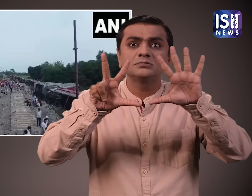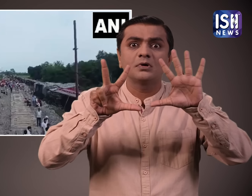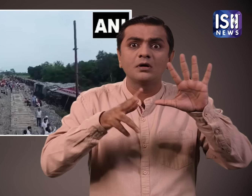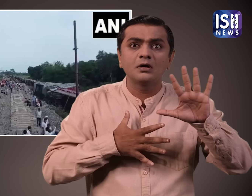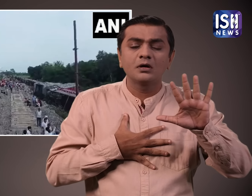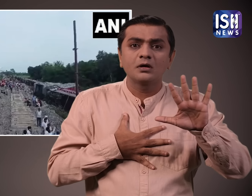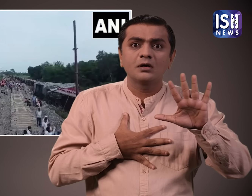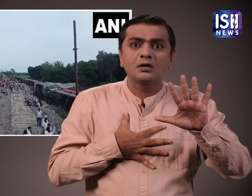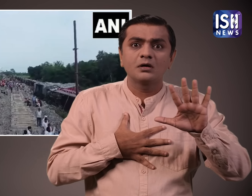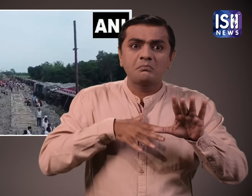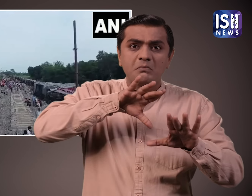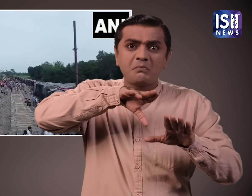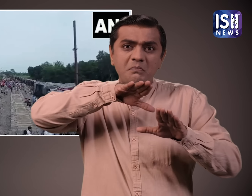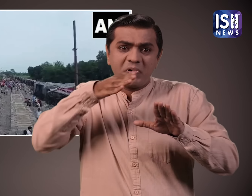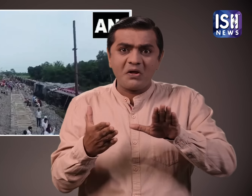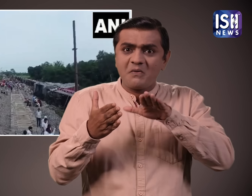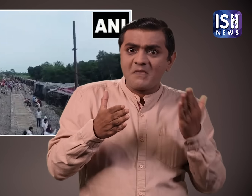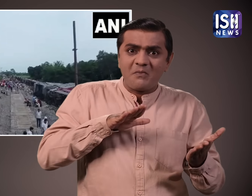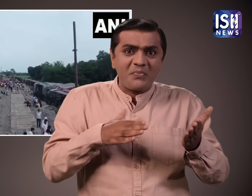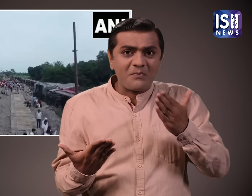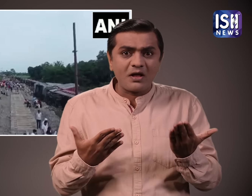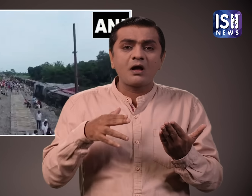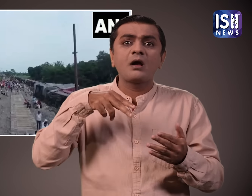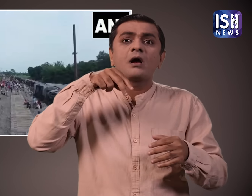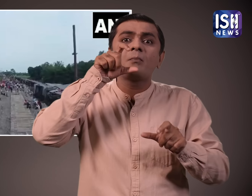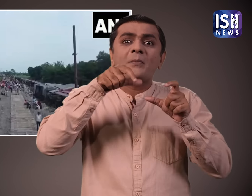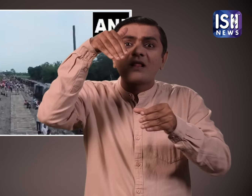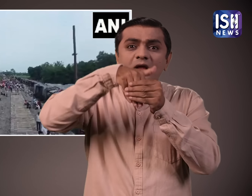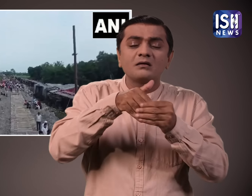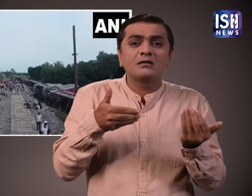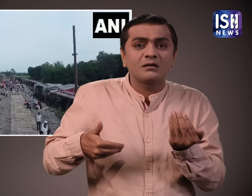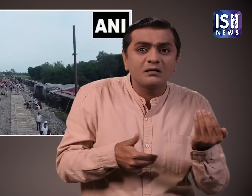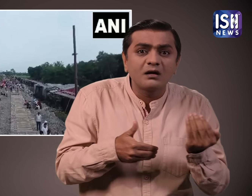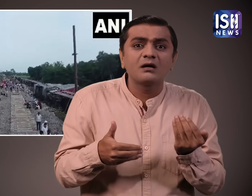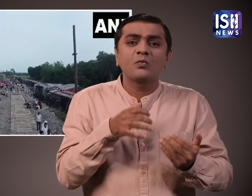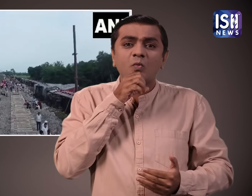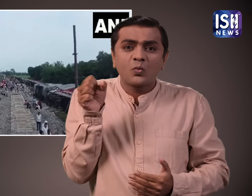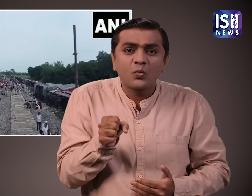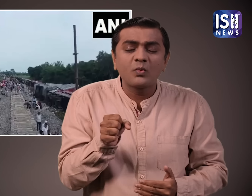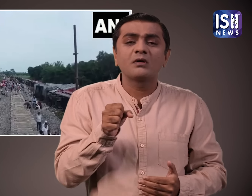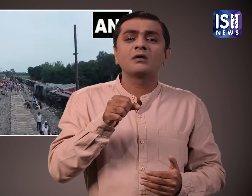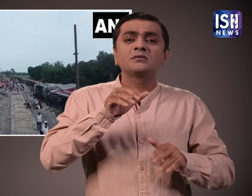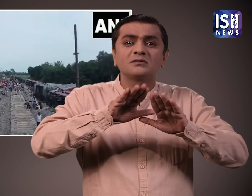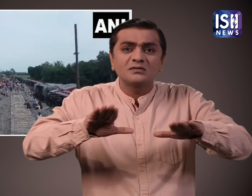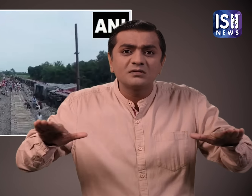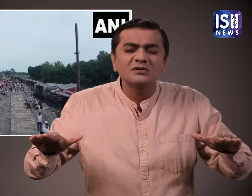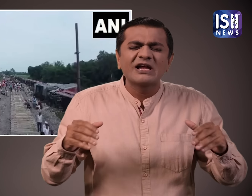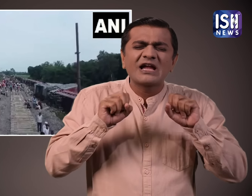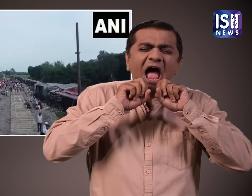ये चौकाने वाला था ट्रेन के पट्री से उतरने के बाद बच्चे बुजूर्ग सभी मदद के लिए चिला